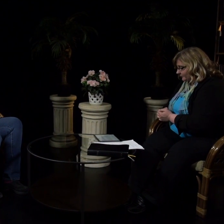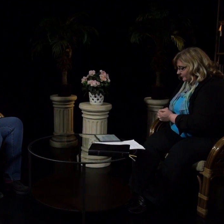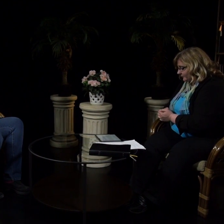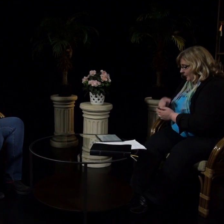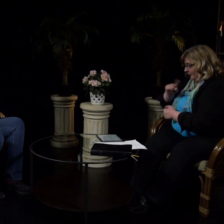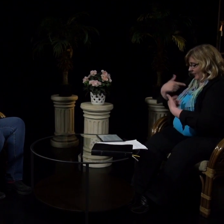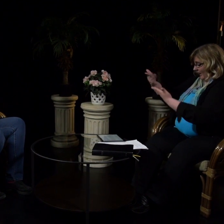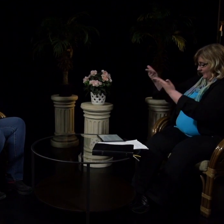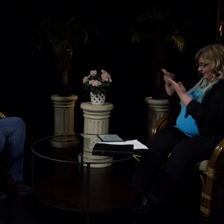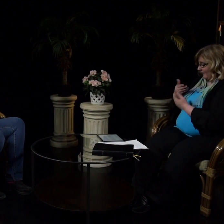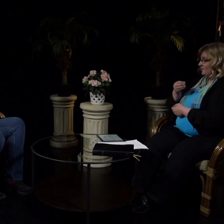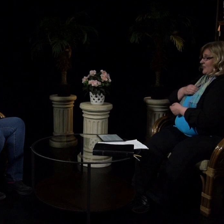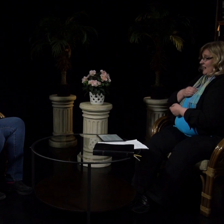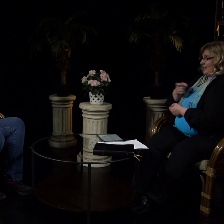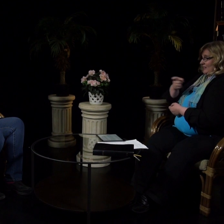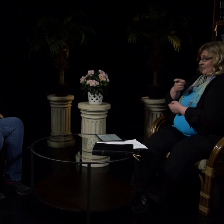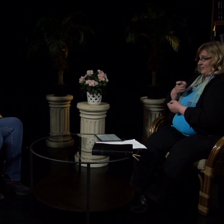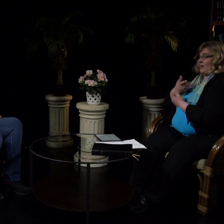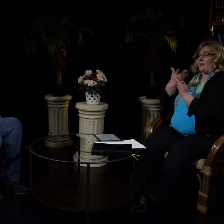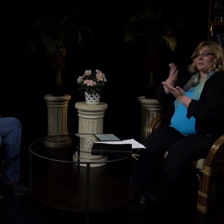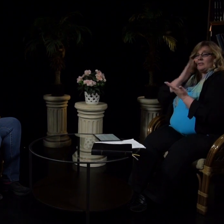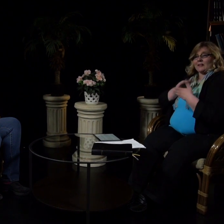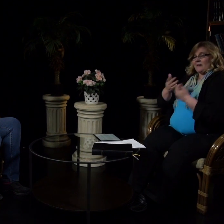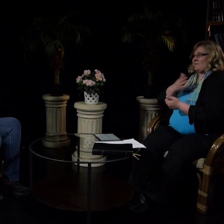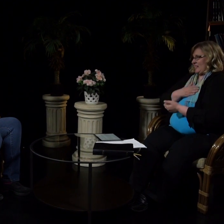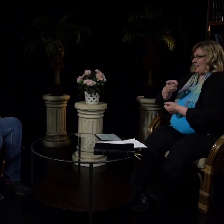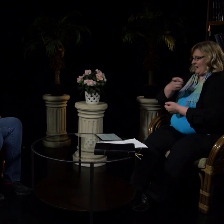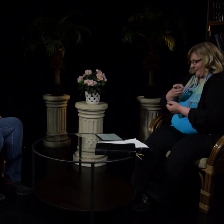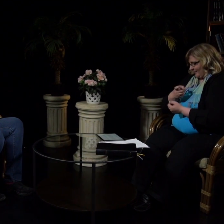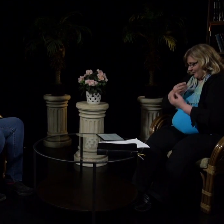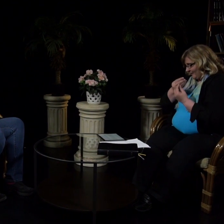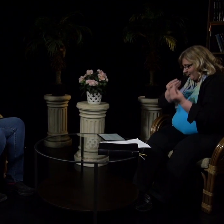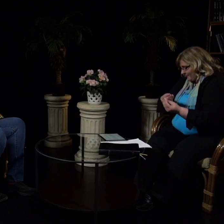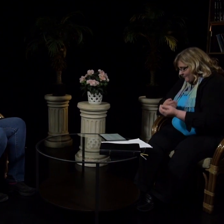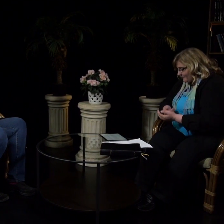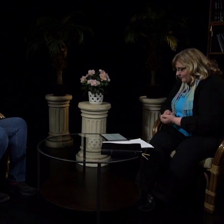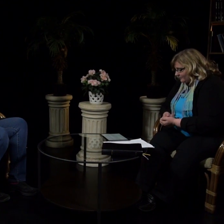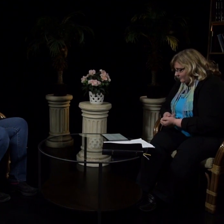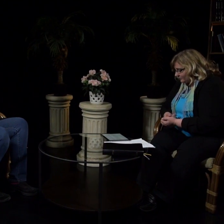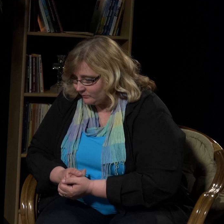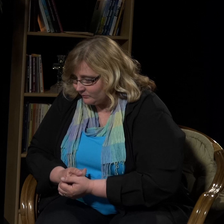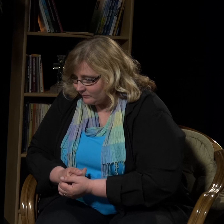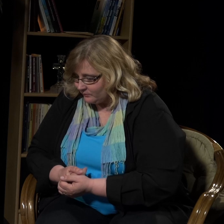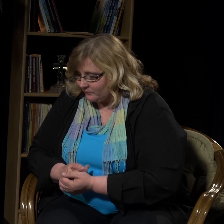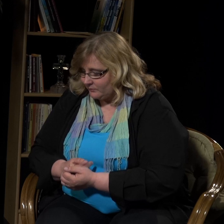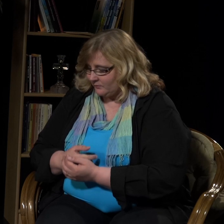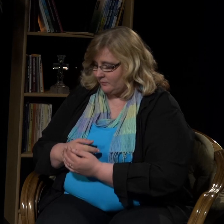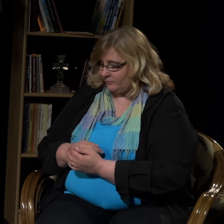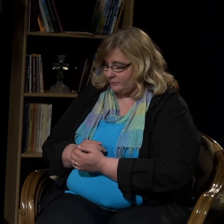Anna meille tänä päivänä meidän jokapäiväinen leipämme. Ja anna meille meidän velkamme anteeksi. Niin kuin mekin anteeksi